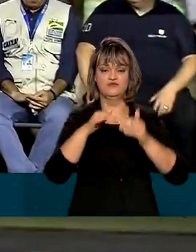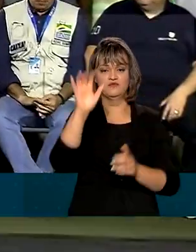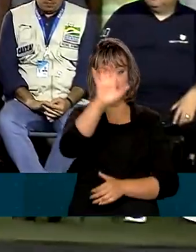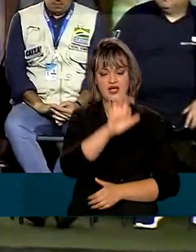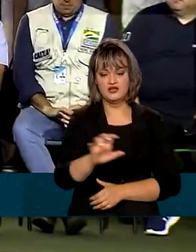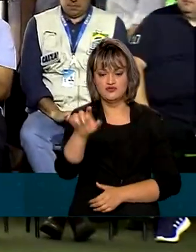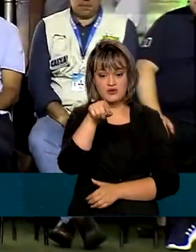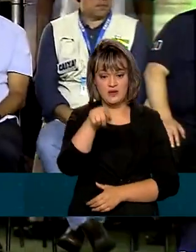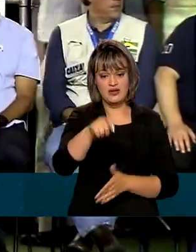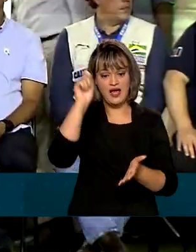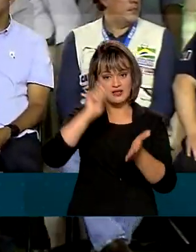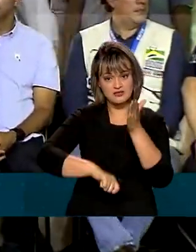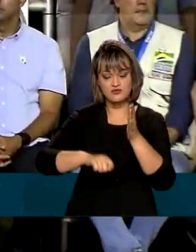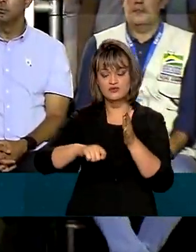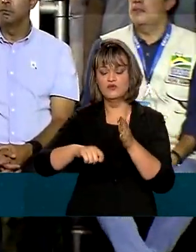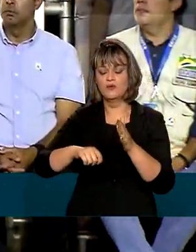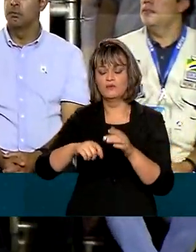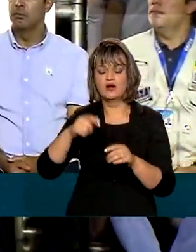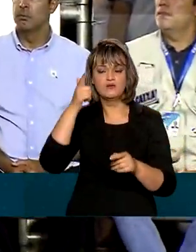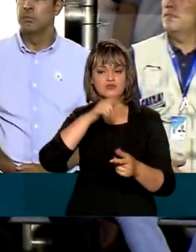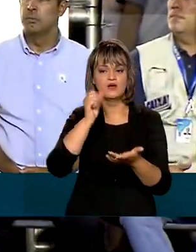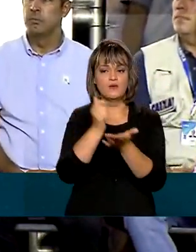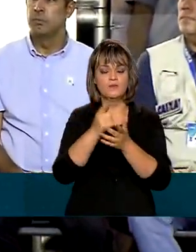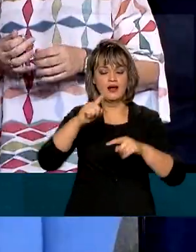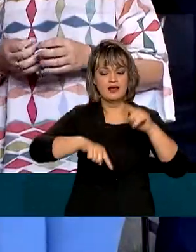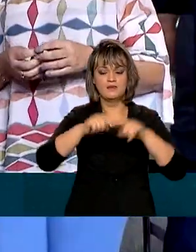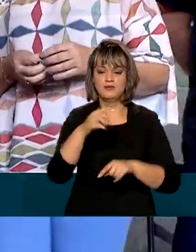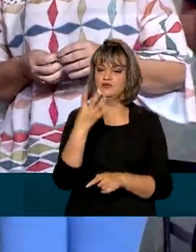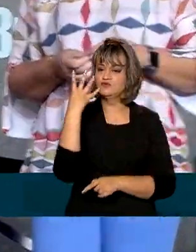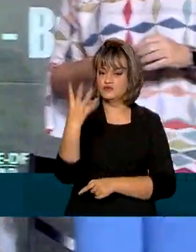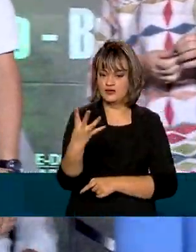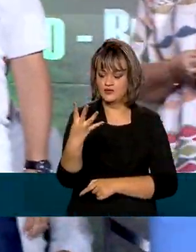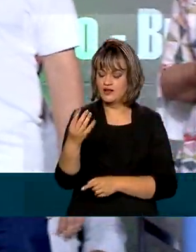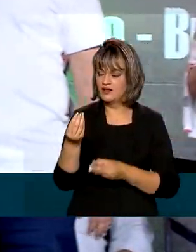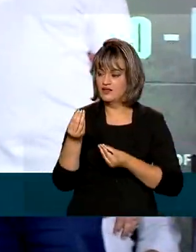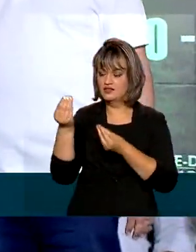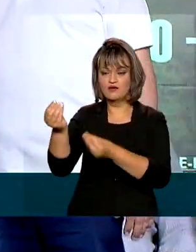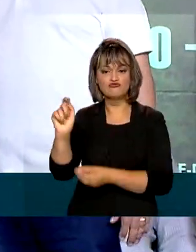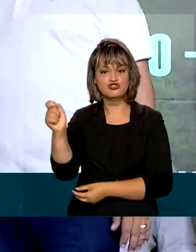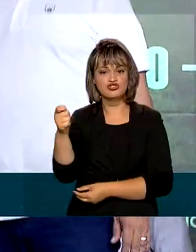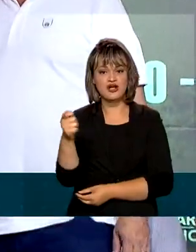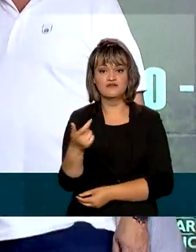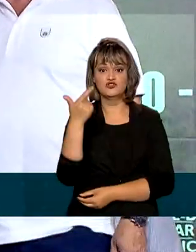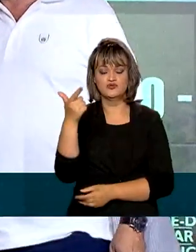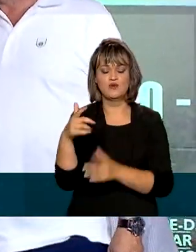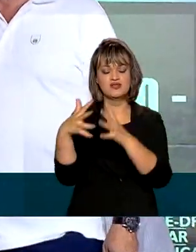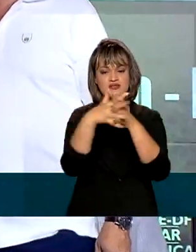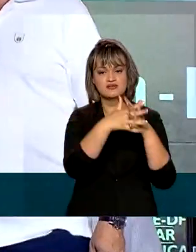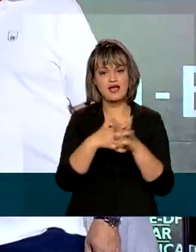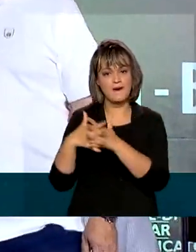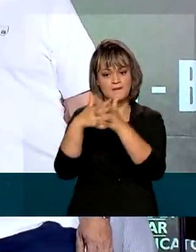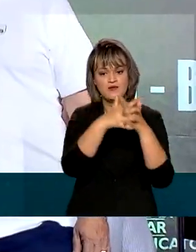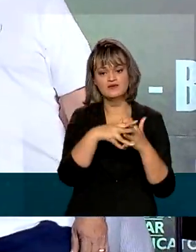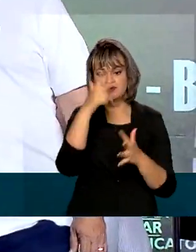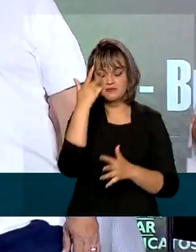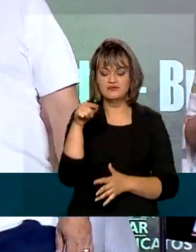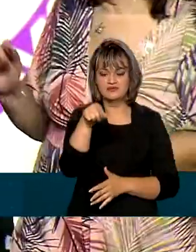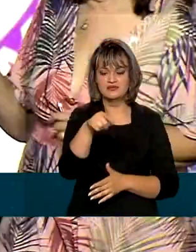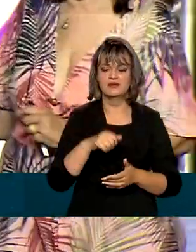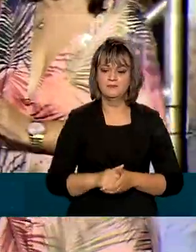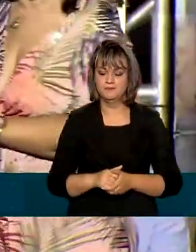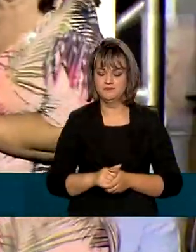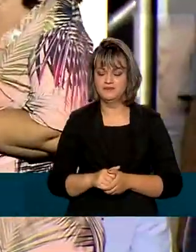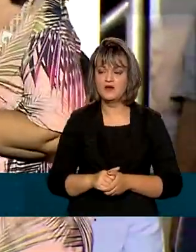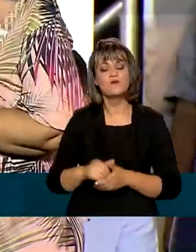a doação de quatro equipamentos para a Rota da Fruticultura e entregou as chaves de dois caminhões para produtores da região.